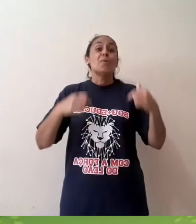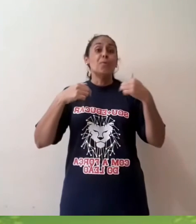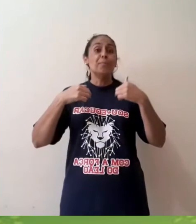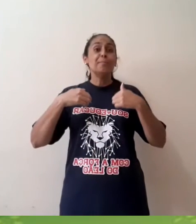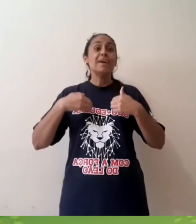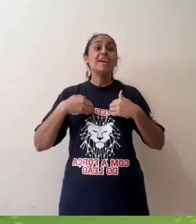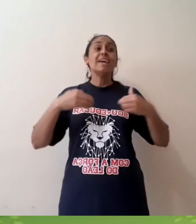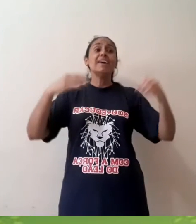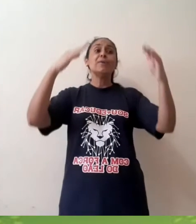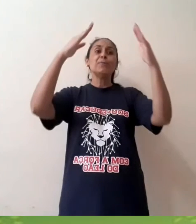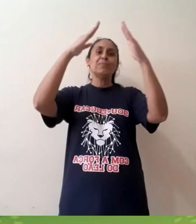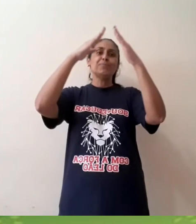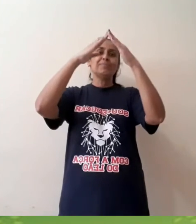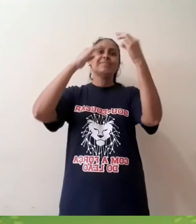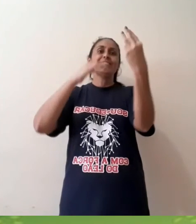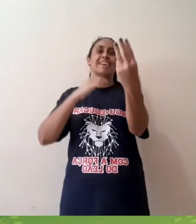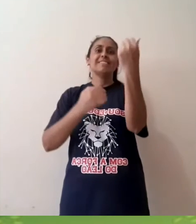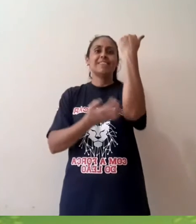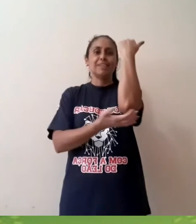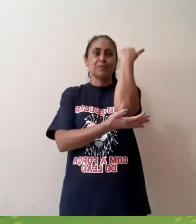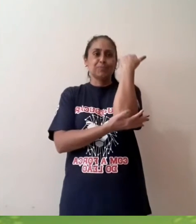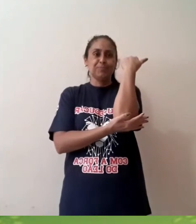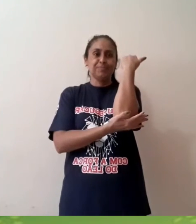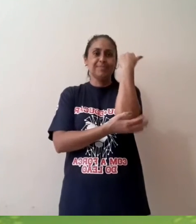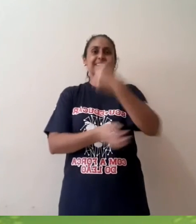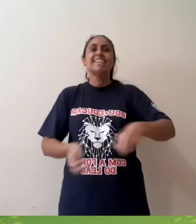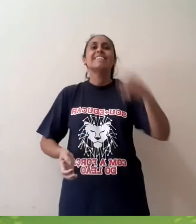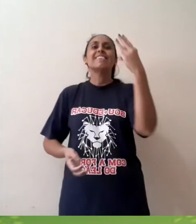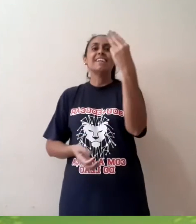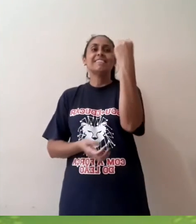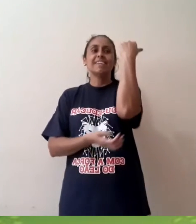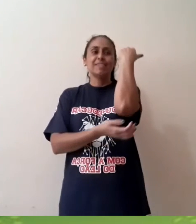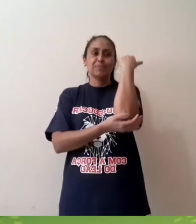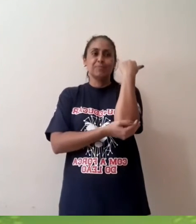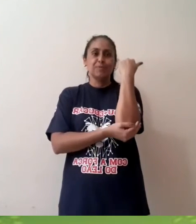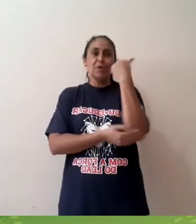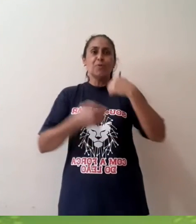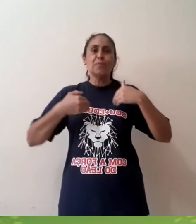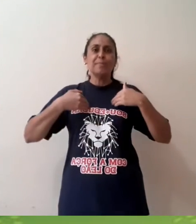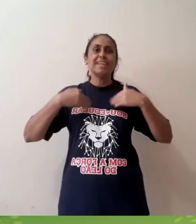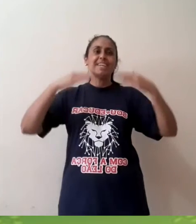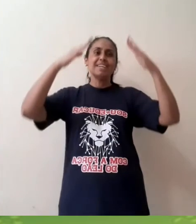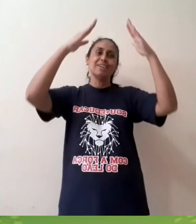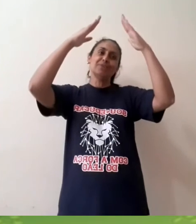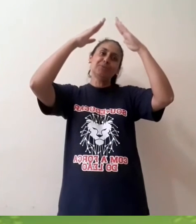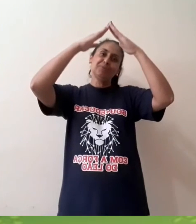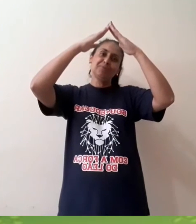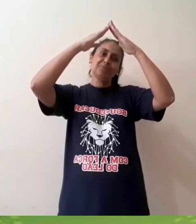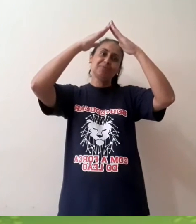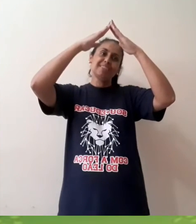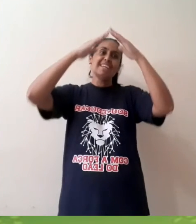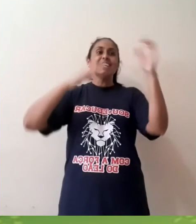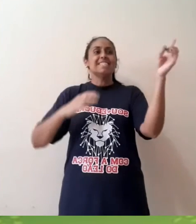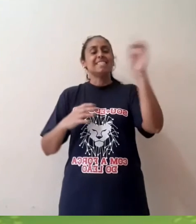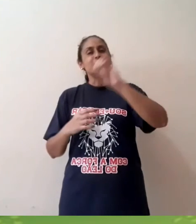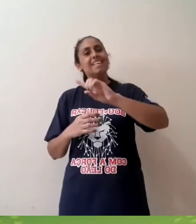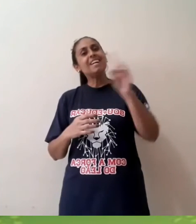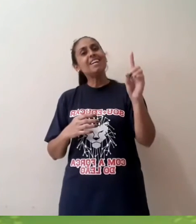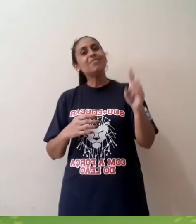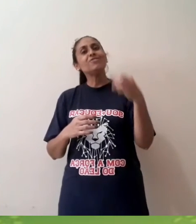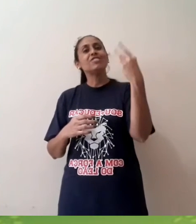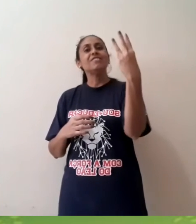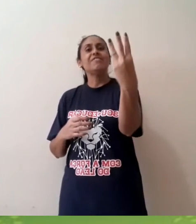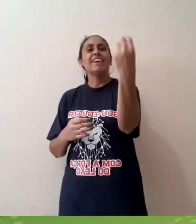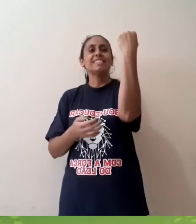O meu tem três. Tem três. O meu. Se